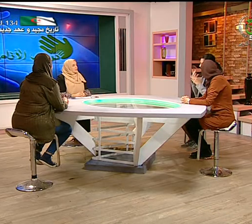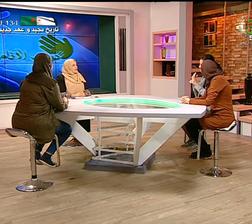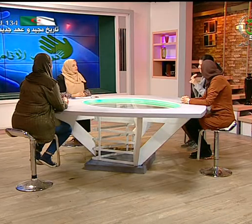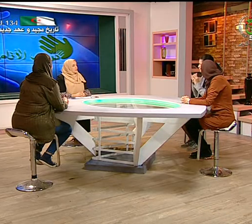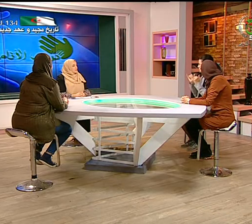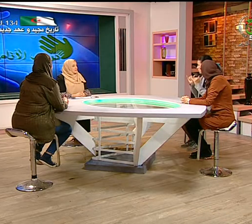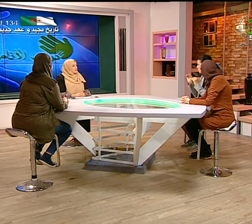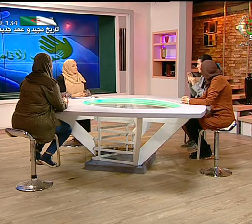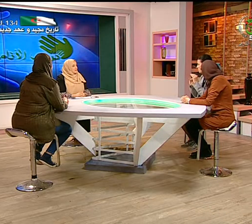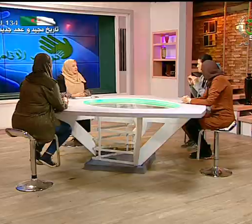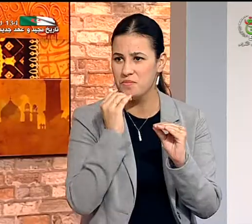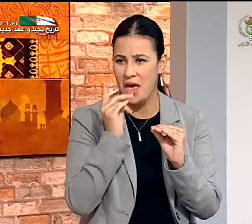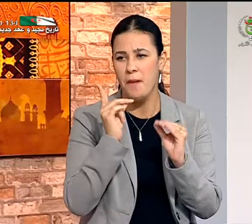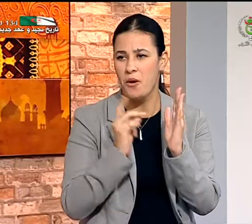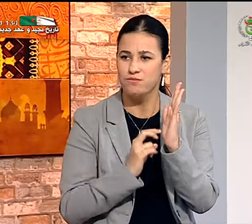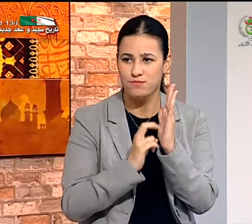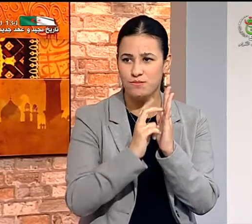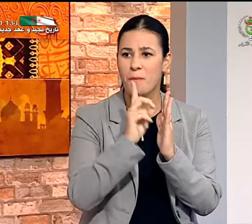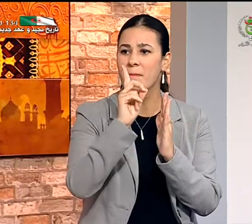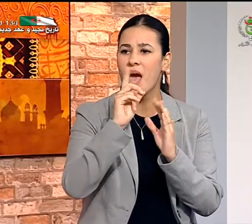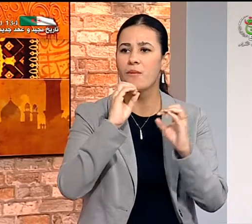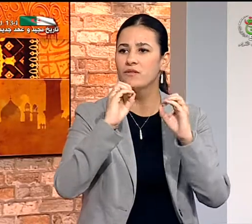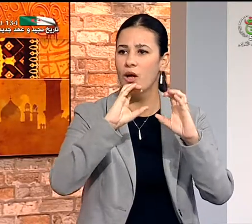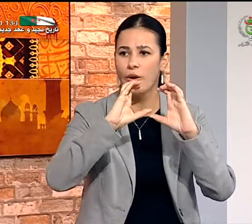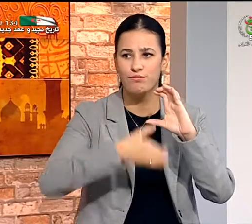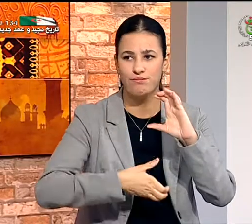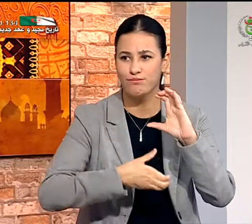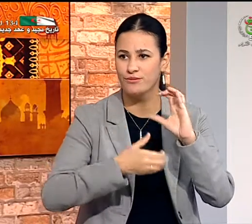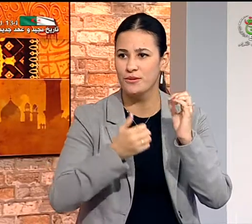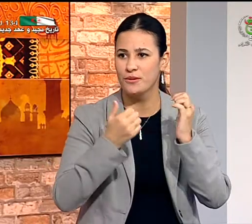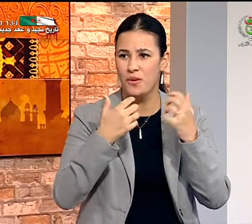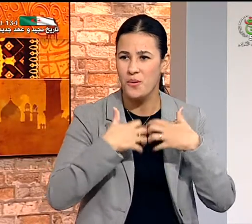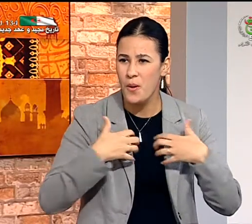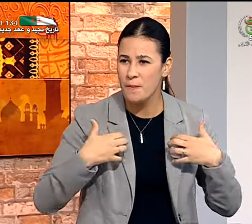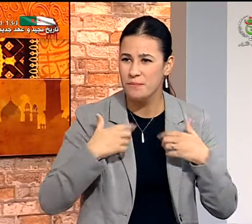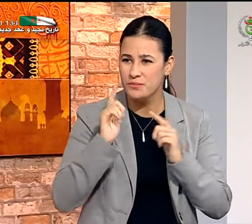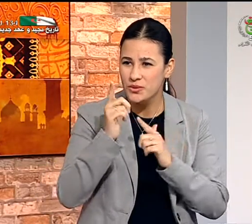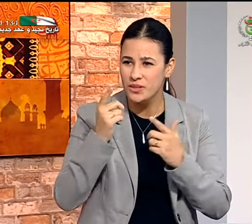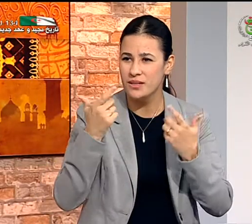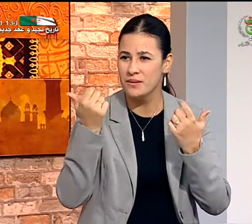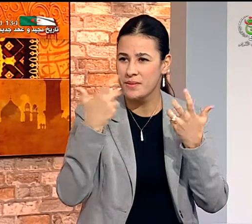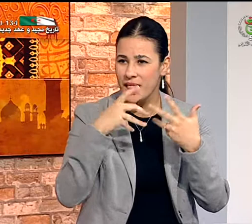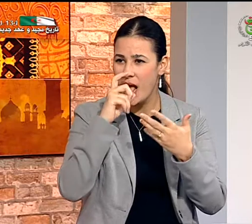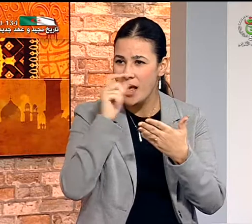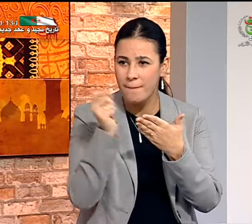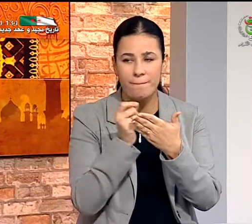التحقت بمدرسة صغار السم يعني وتدرجت في الأقسام لكن